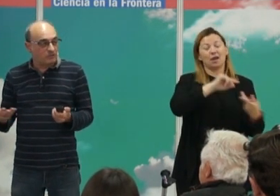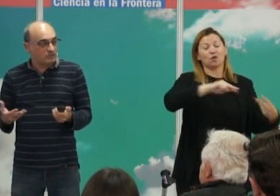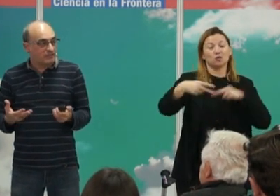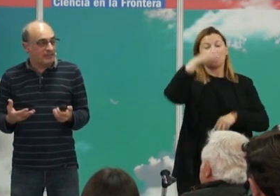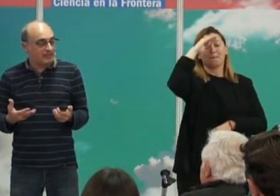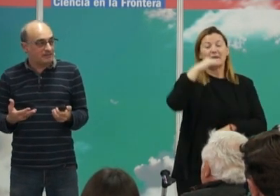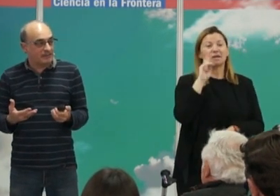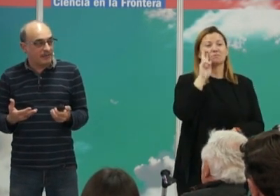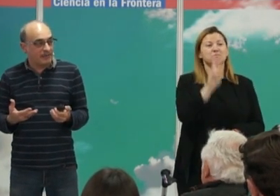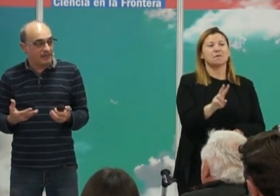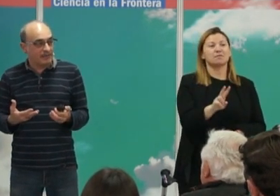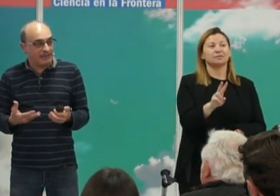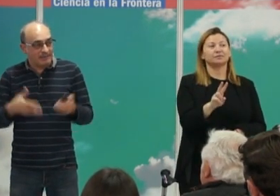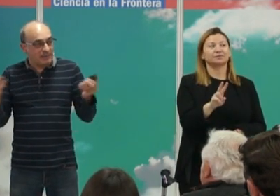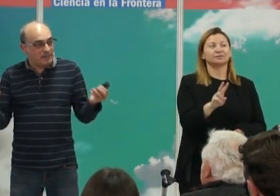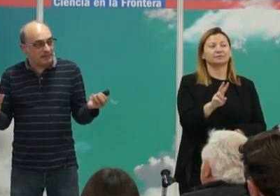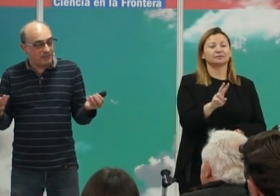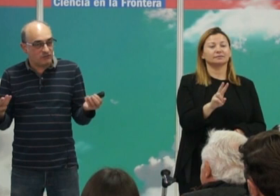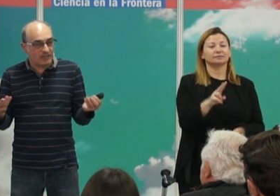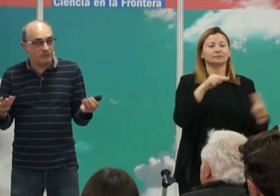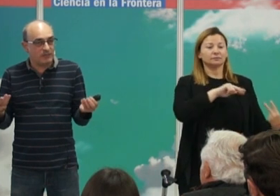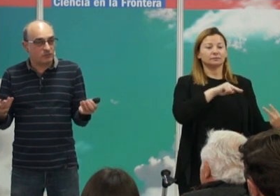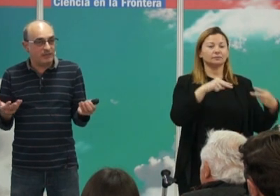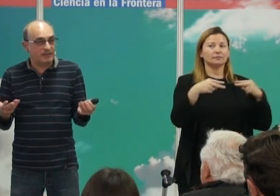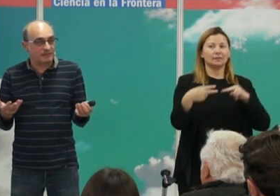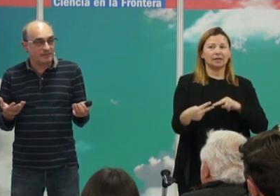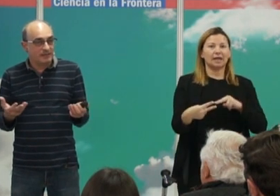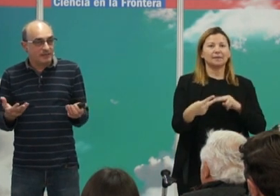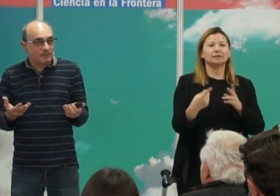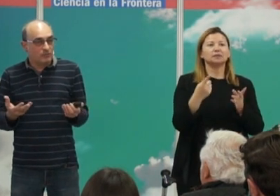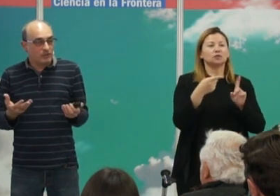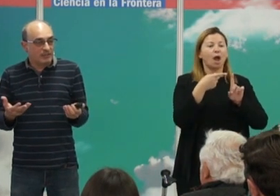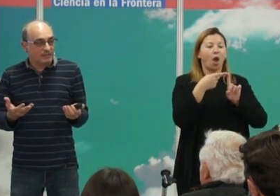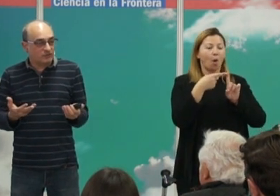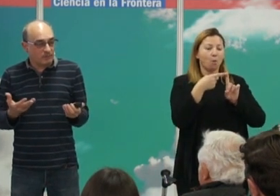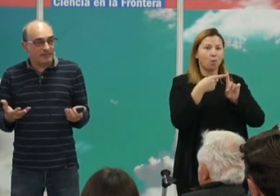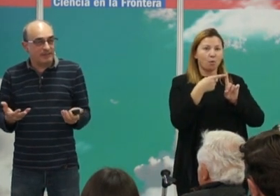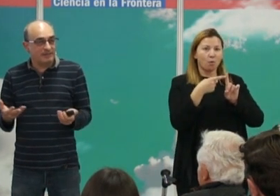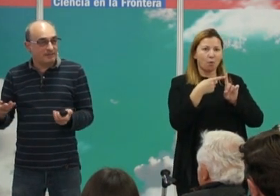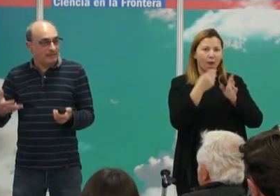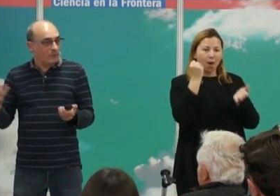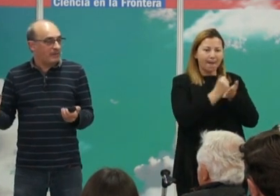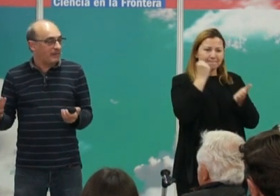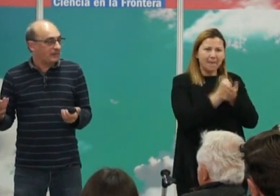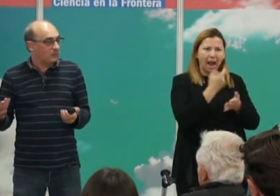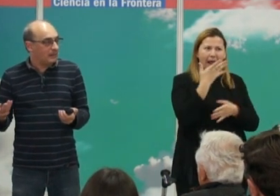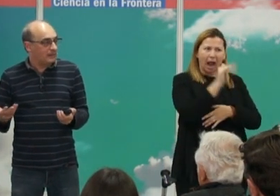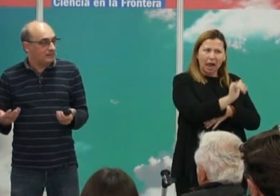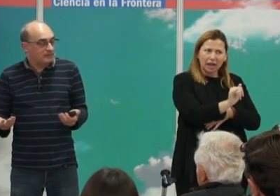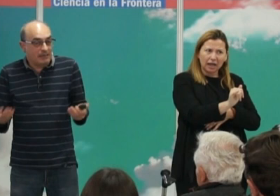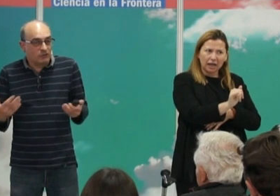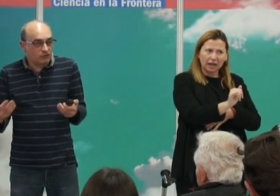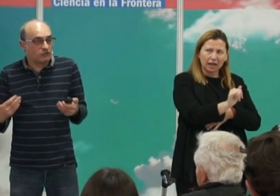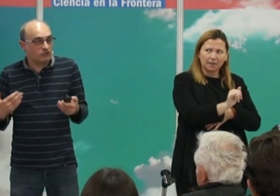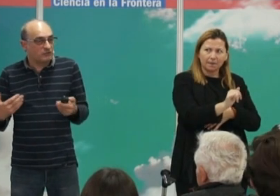encontramos es que genéticamente eso deja unas huellas muy sorprendentes en la humanidad actual